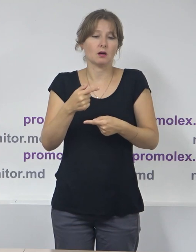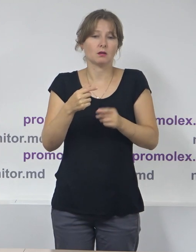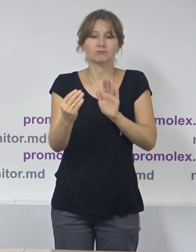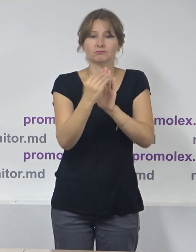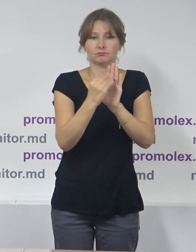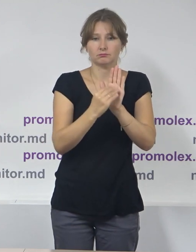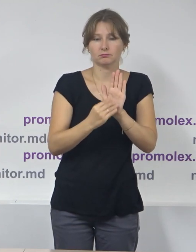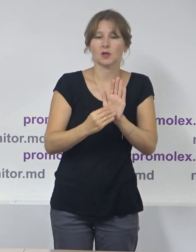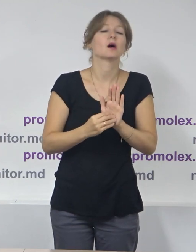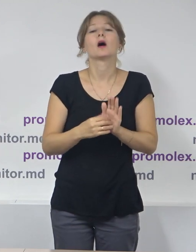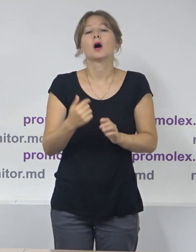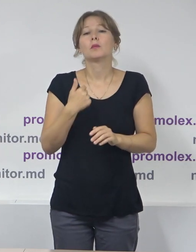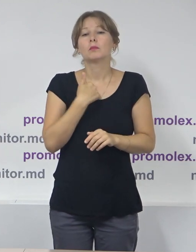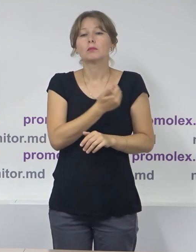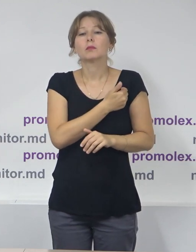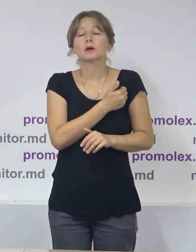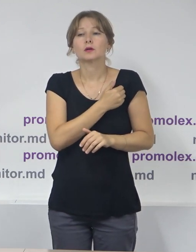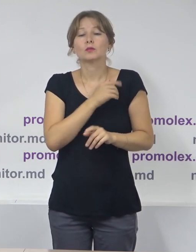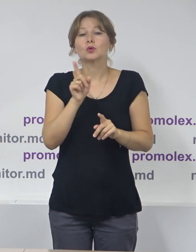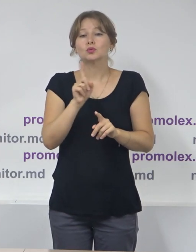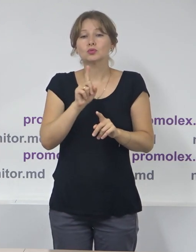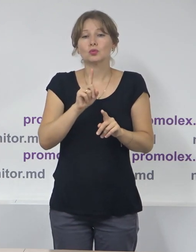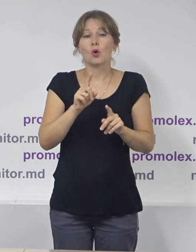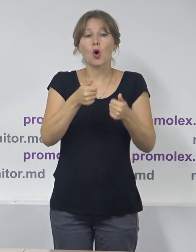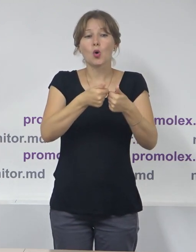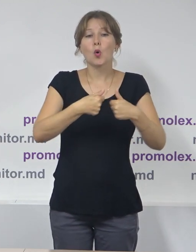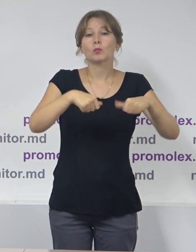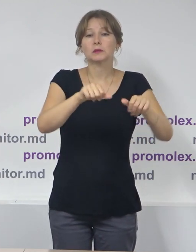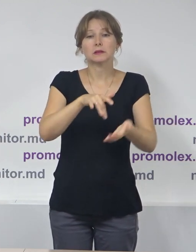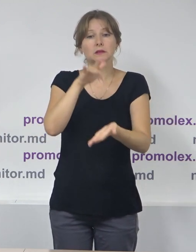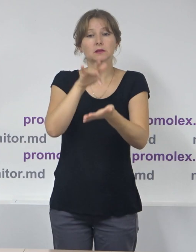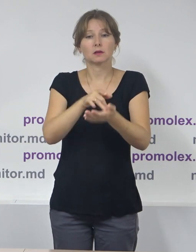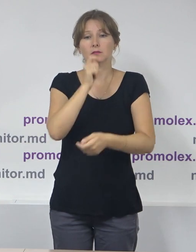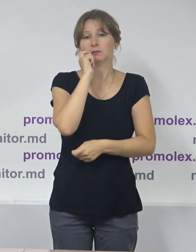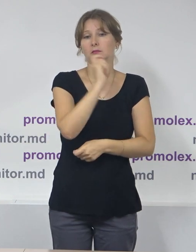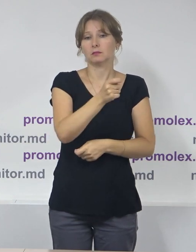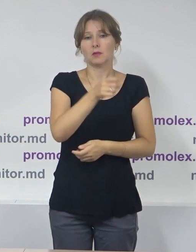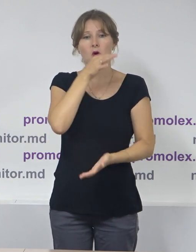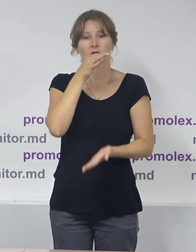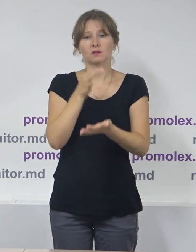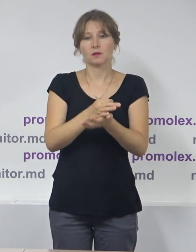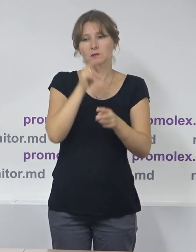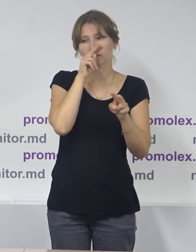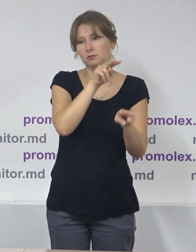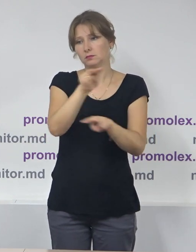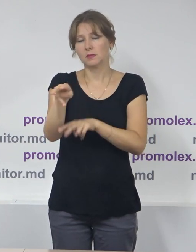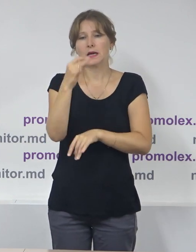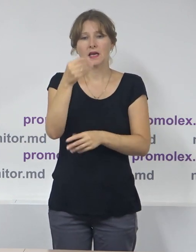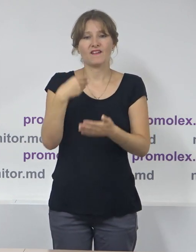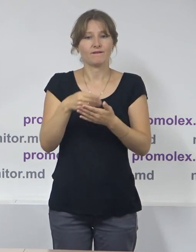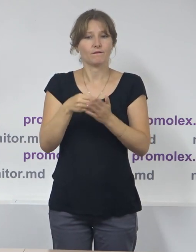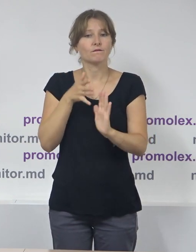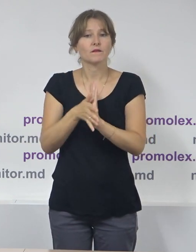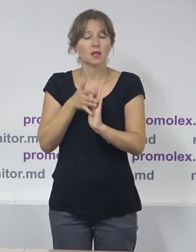în primul rând, faptul că a fost consolidat rolul Comisiei Electorale Centrale în spraveghere și controlul finanțării campanilor electorale și